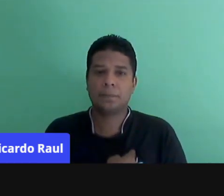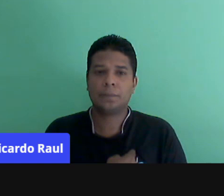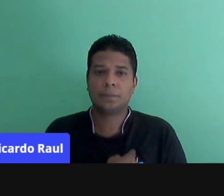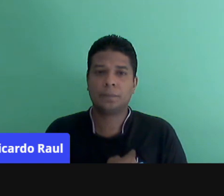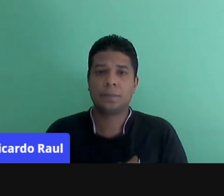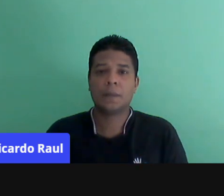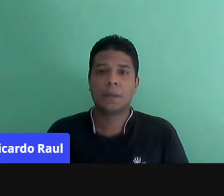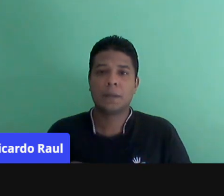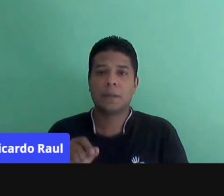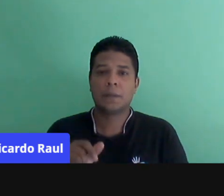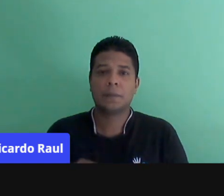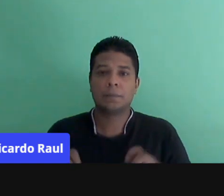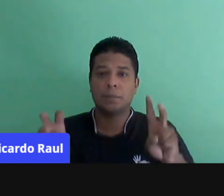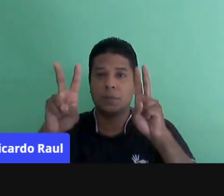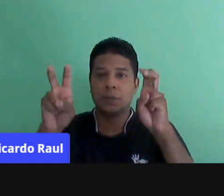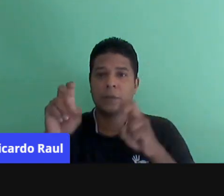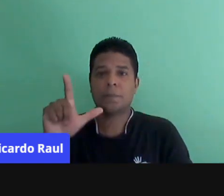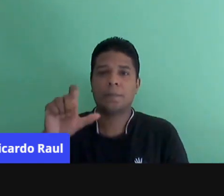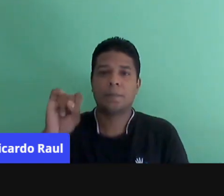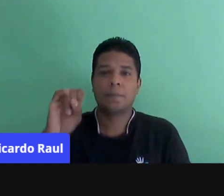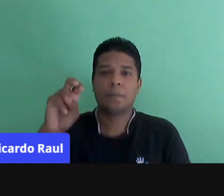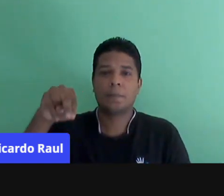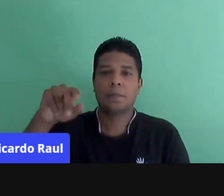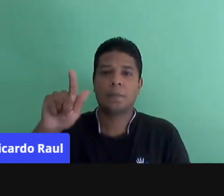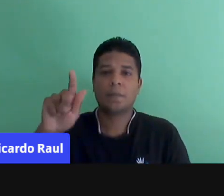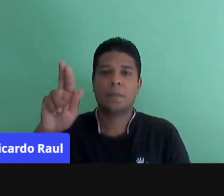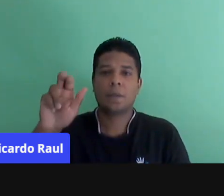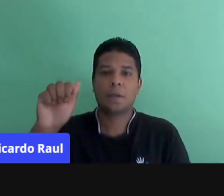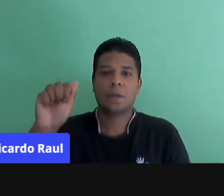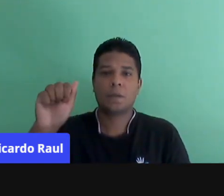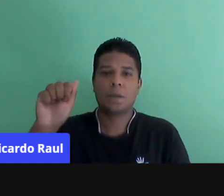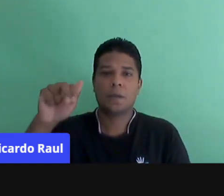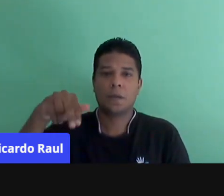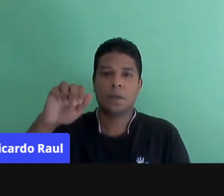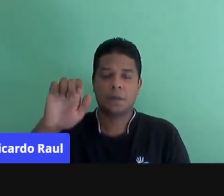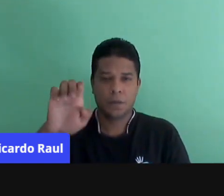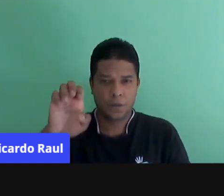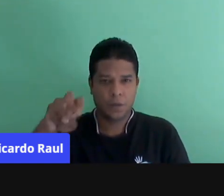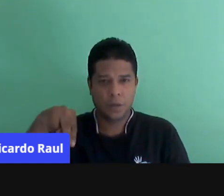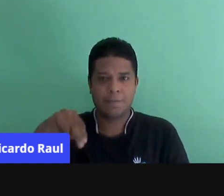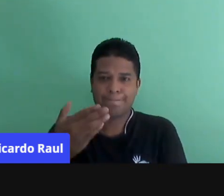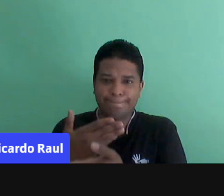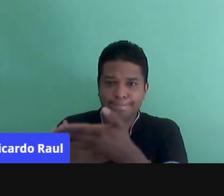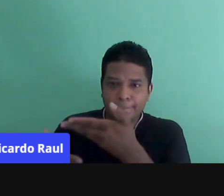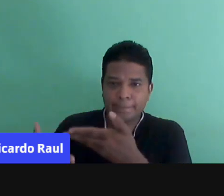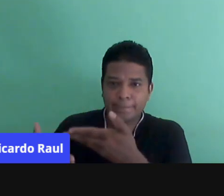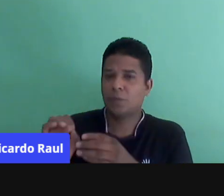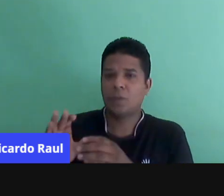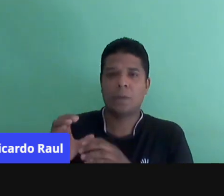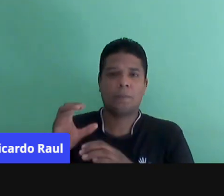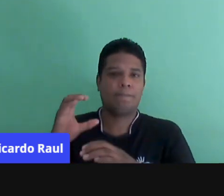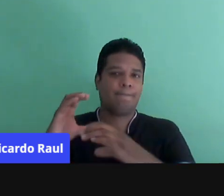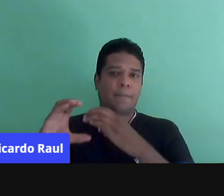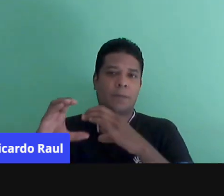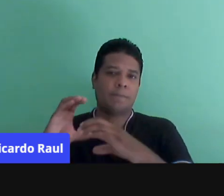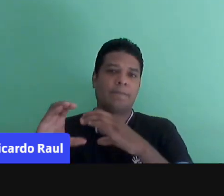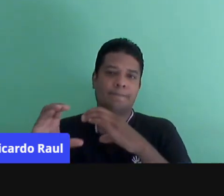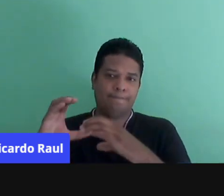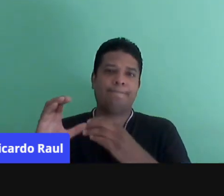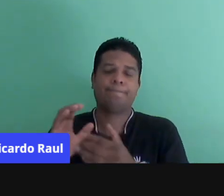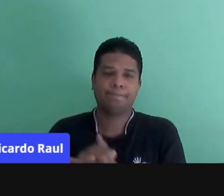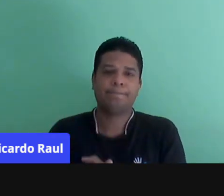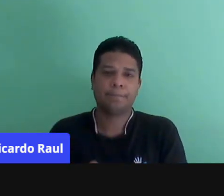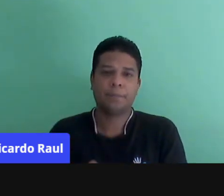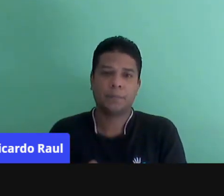linguagem, é importante a gente abrir o leque, né? Que a linguagem, ela envolve muito mais que a comunicação oral. Envolve a